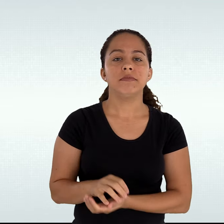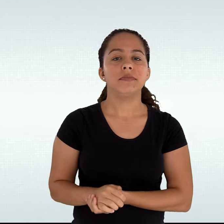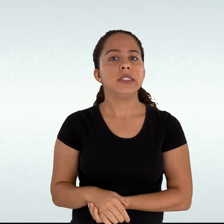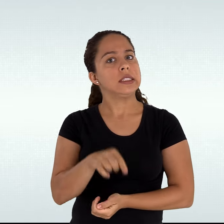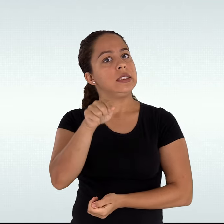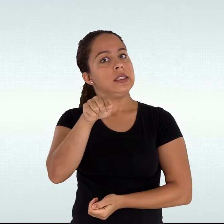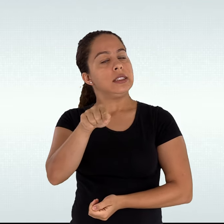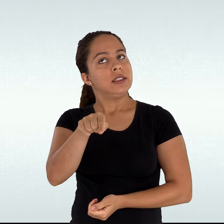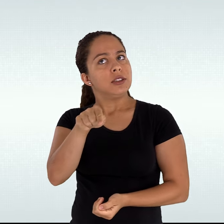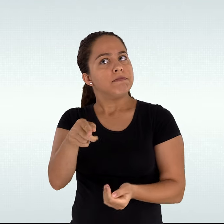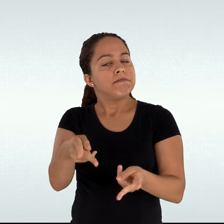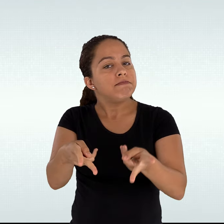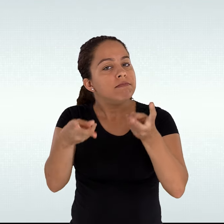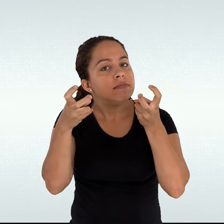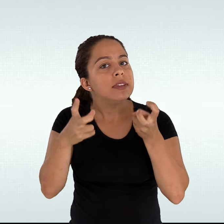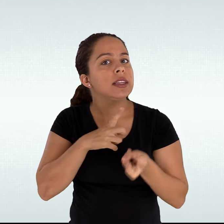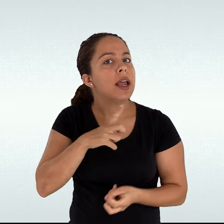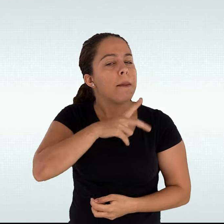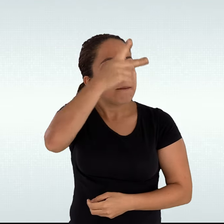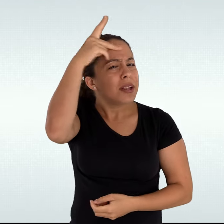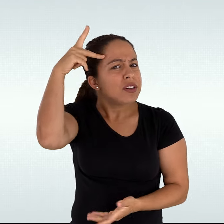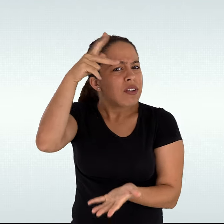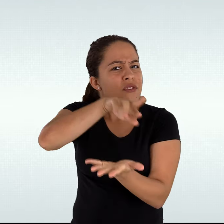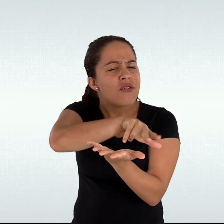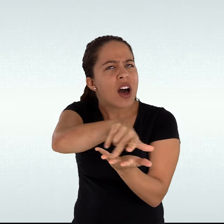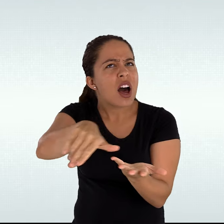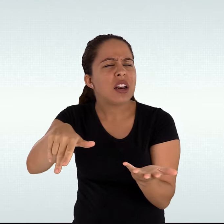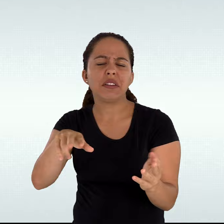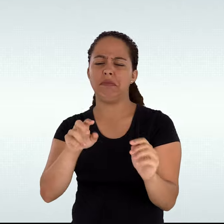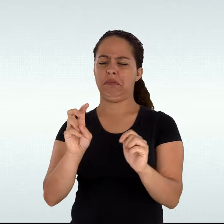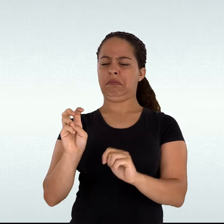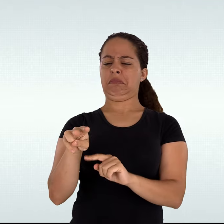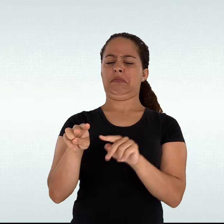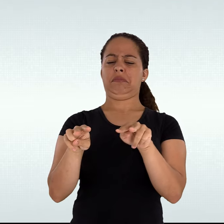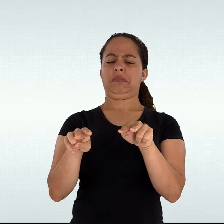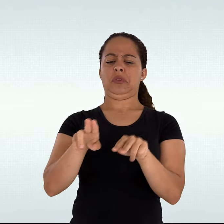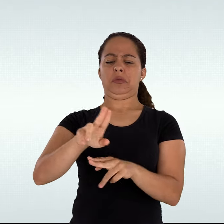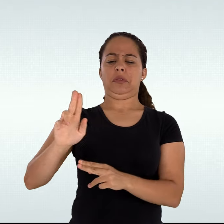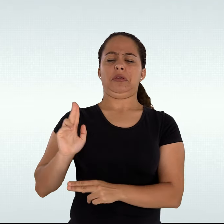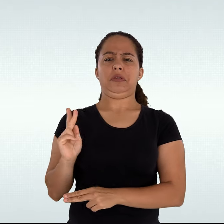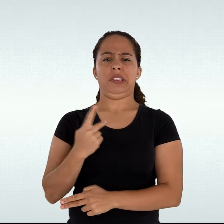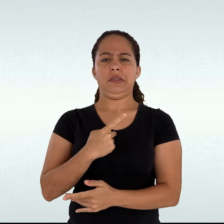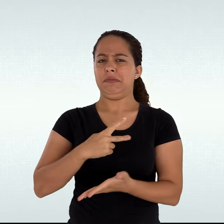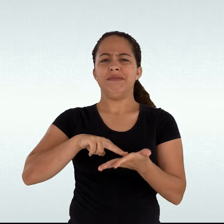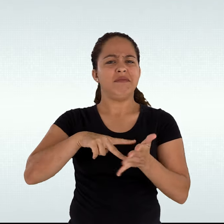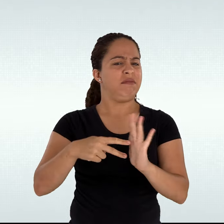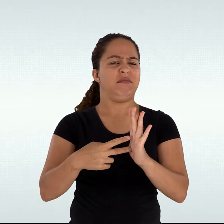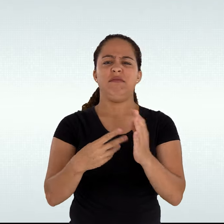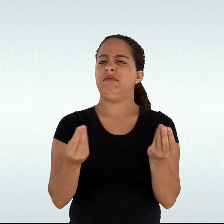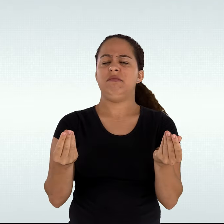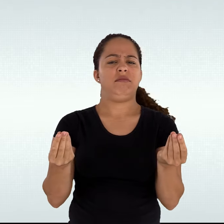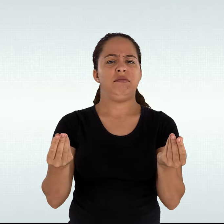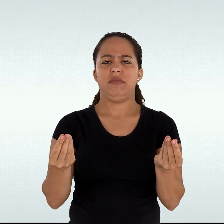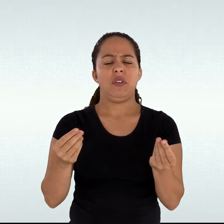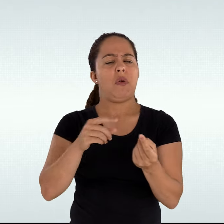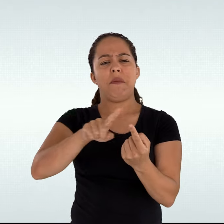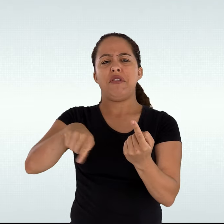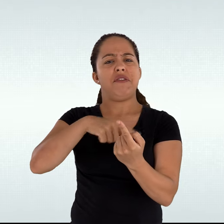muitas pessoas desconhecem o seu significado, a sua finalidade e importância, de tal